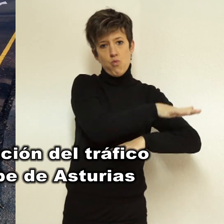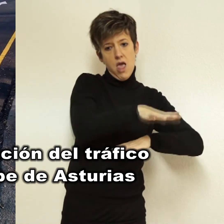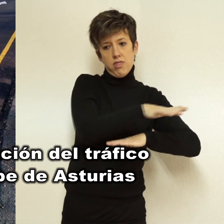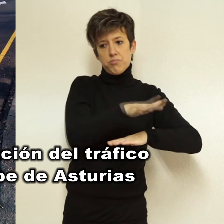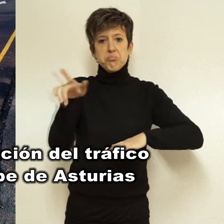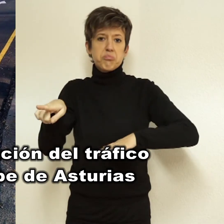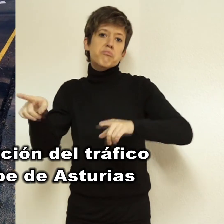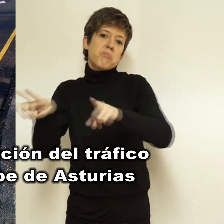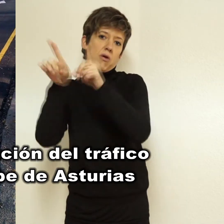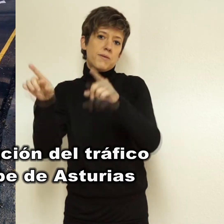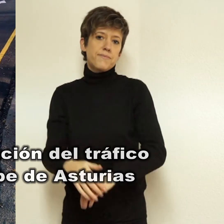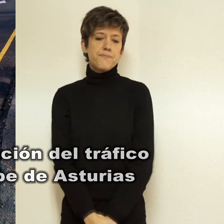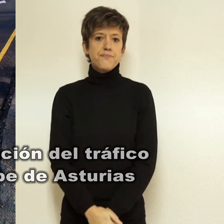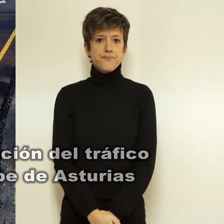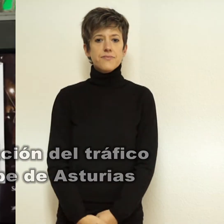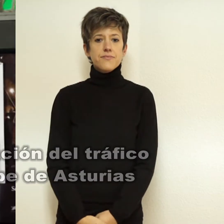de la avenida.